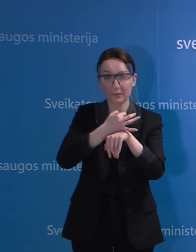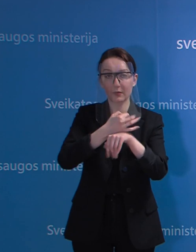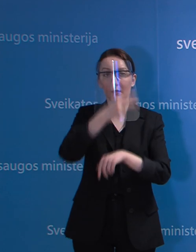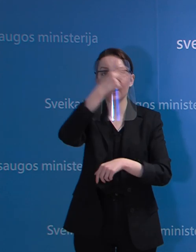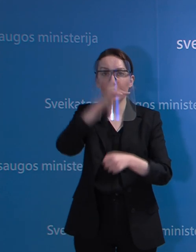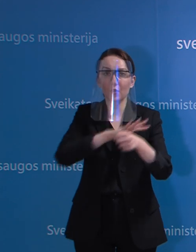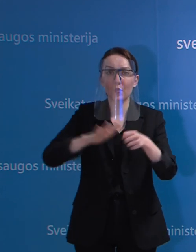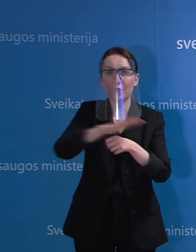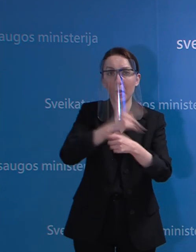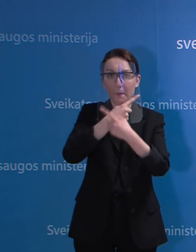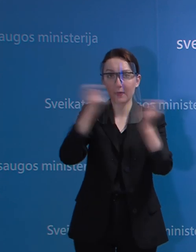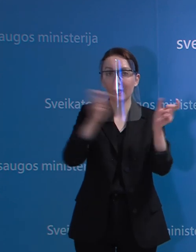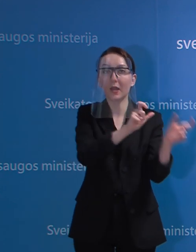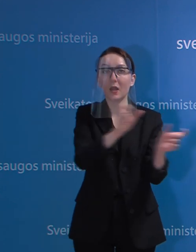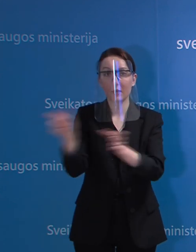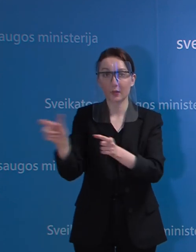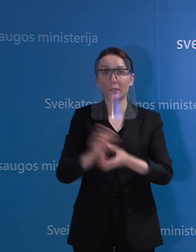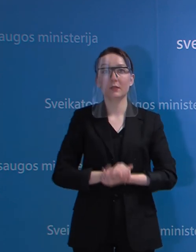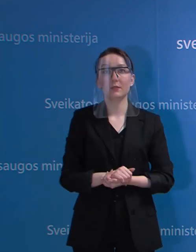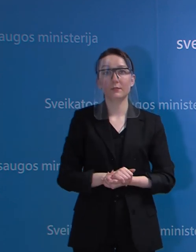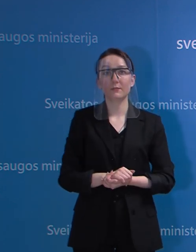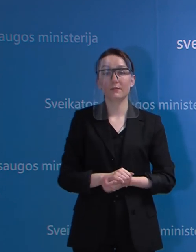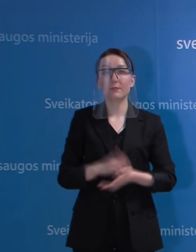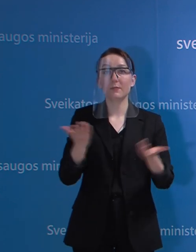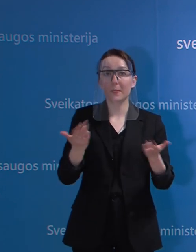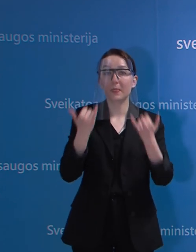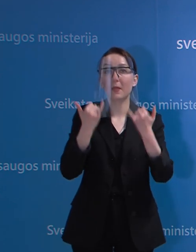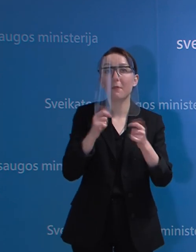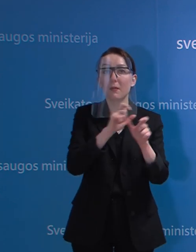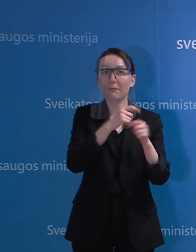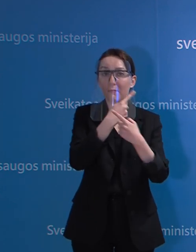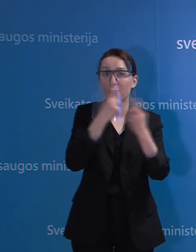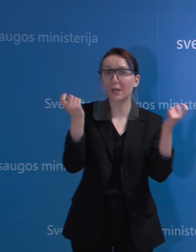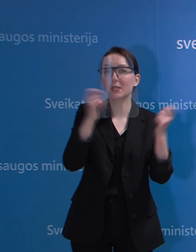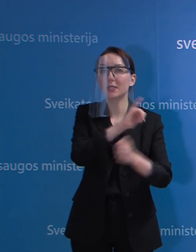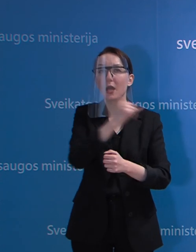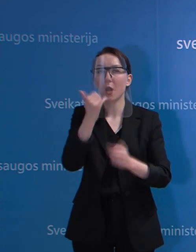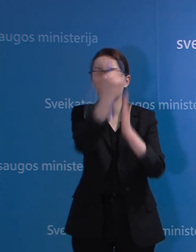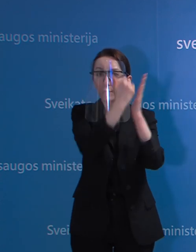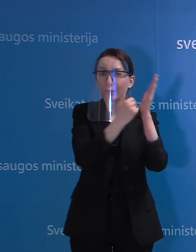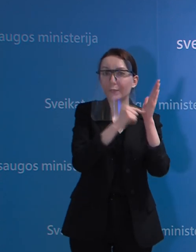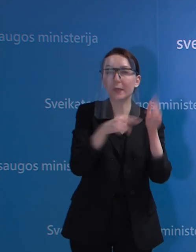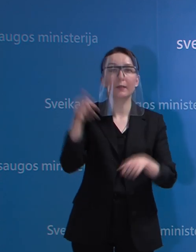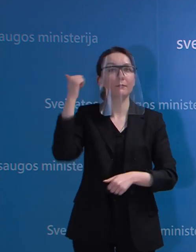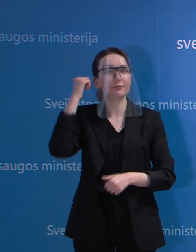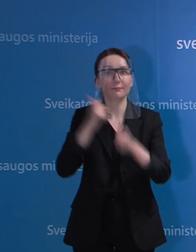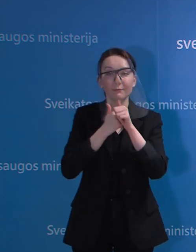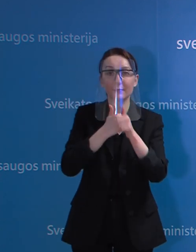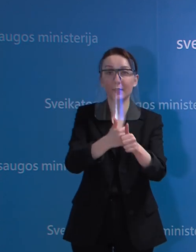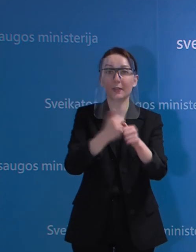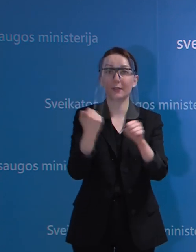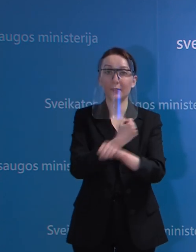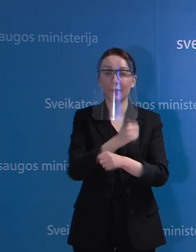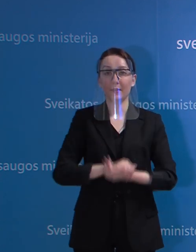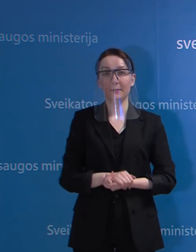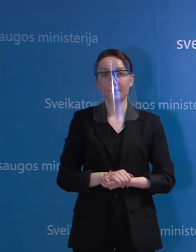Lietuvoje yra paskelbtas karantinas ir yra paskelbtos sąlygos, kurių reikia laikytis. Tai